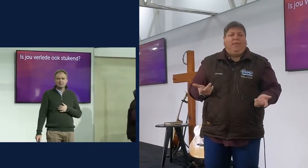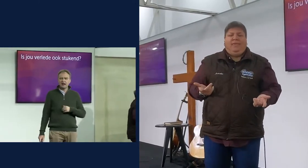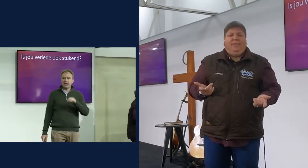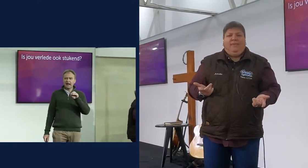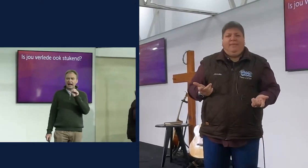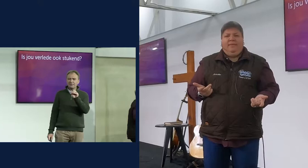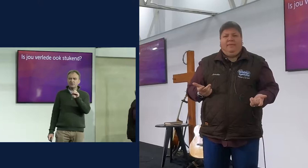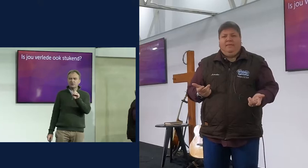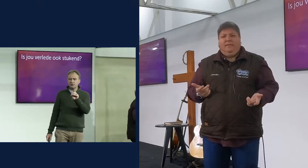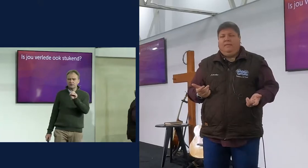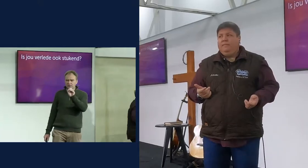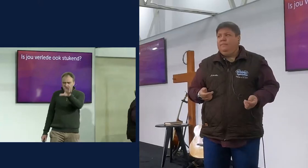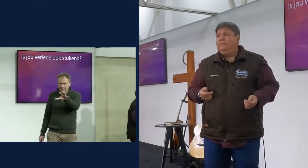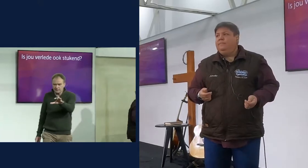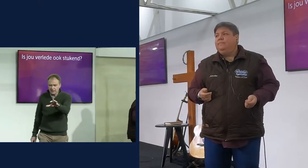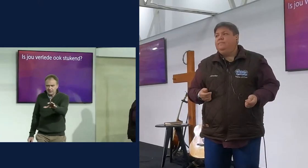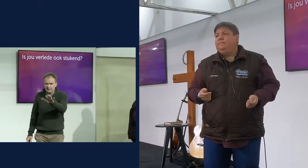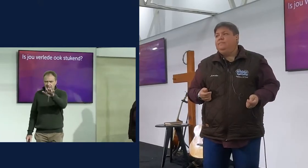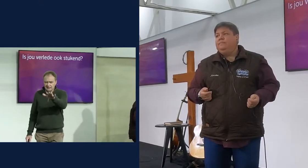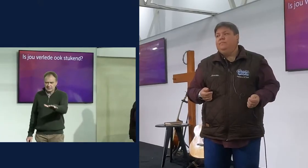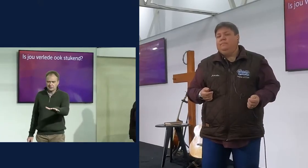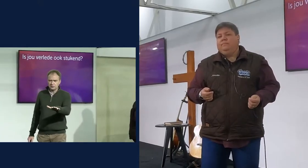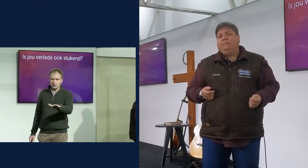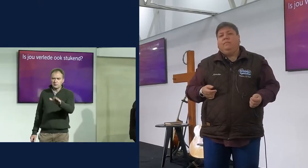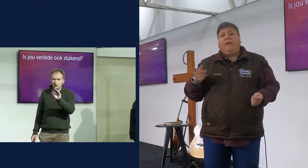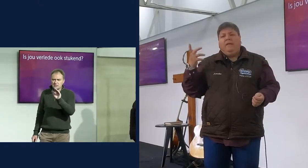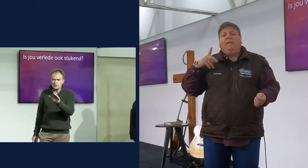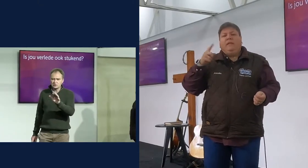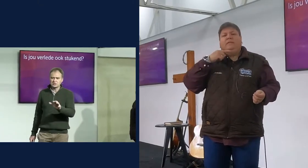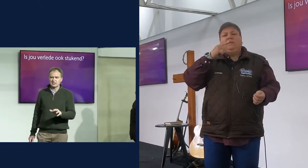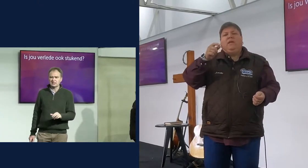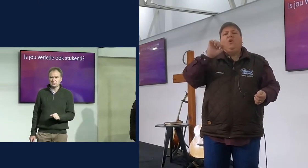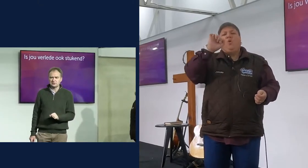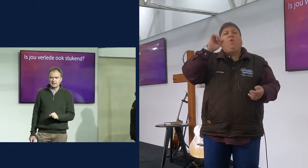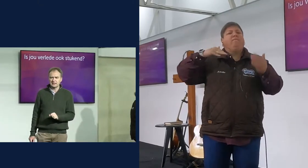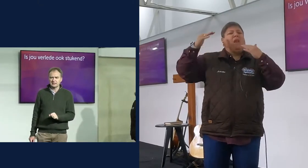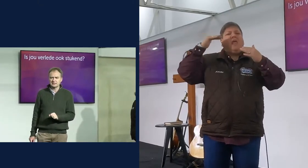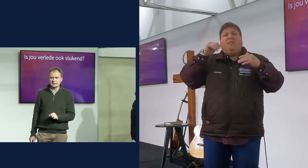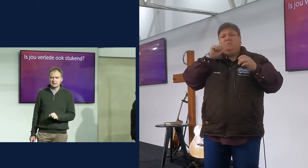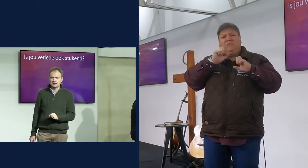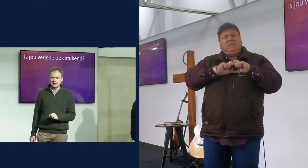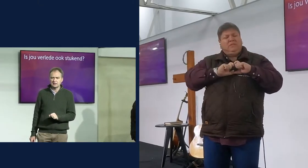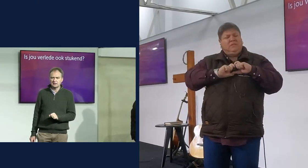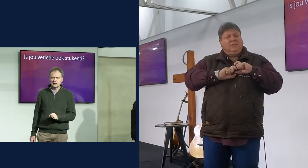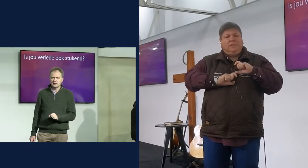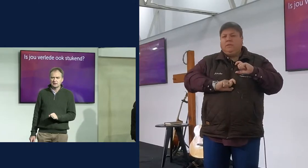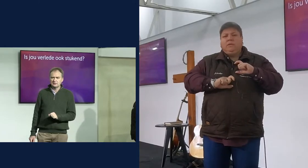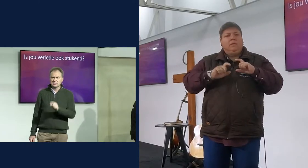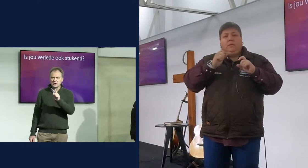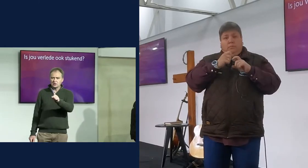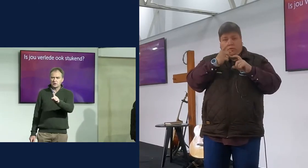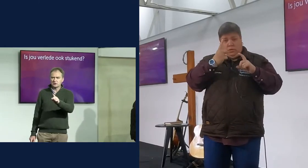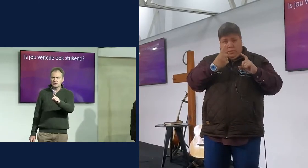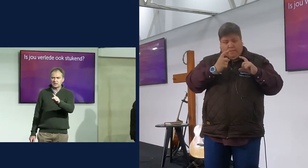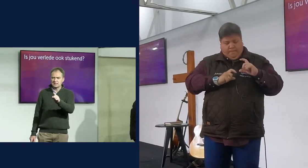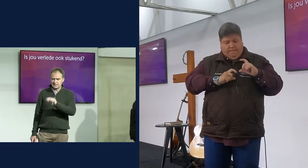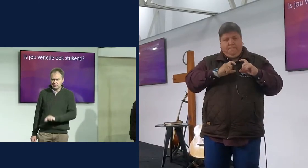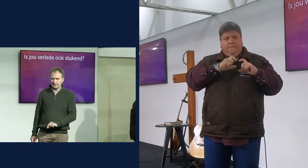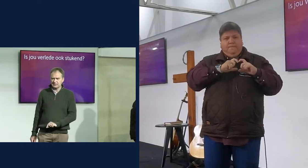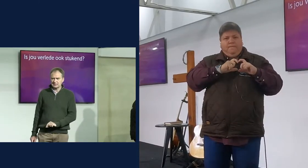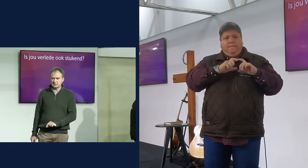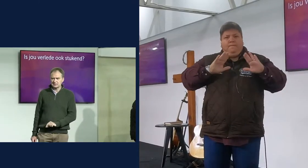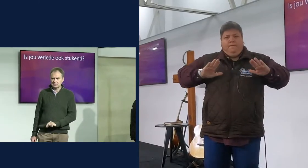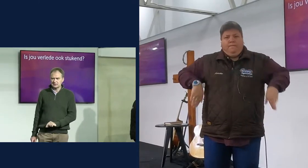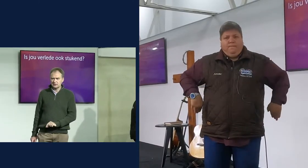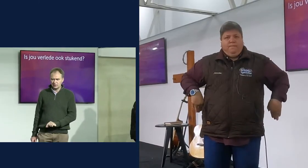maar, wil hierdie ding by jou net laat insing volg, en maak nie saak hoe stikend jou verlede is, wat saak maak, is as jy